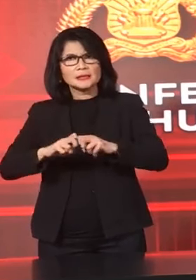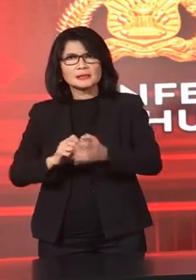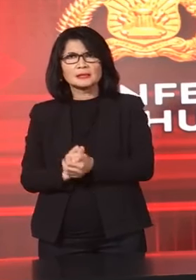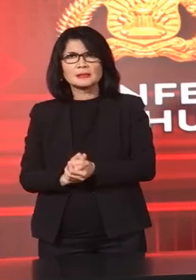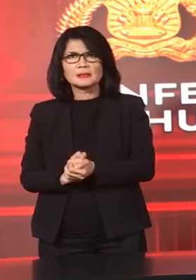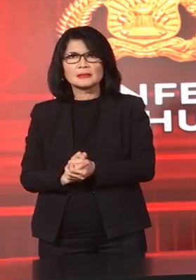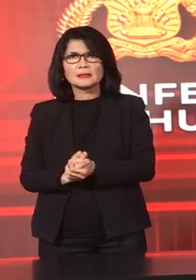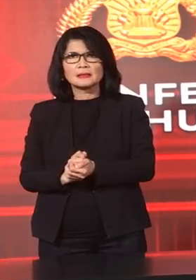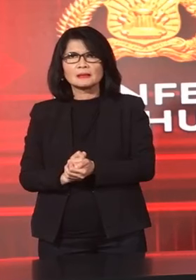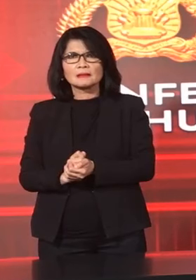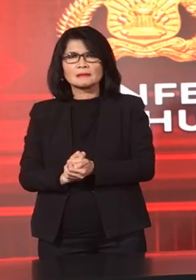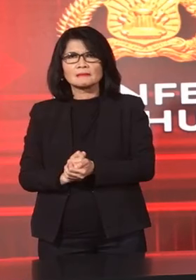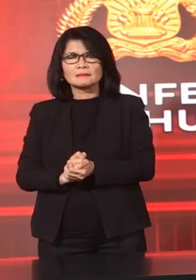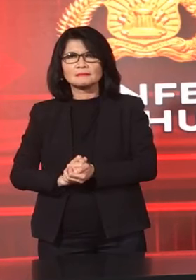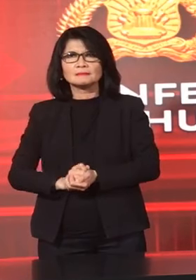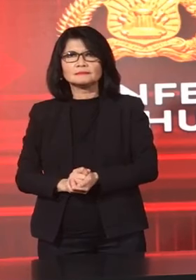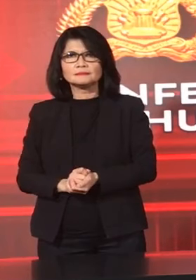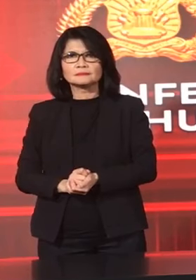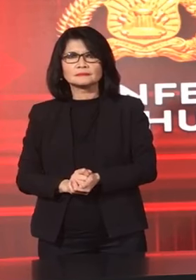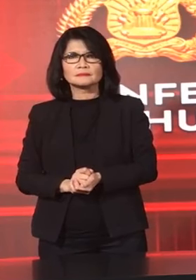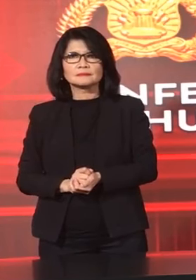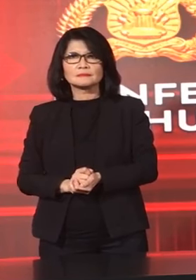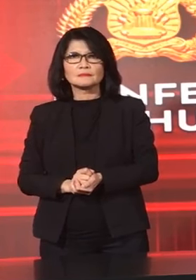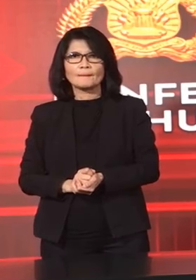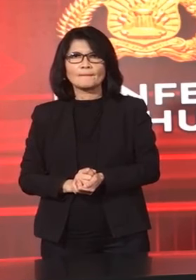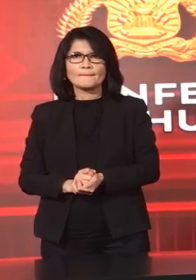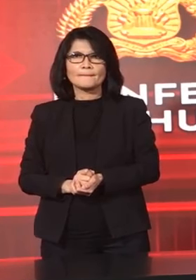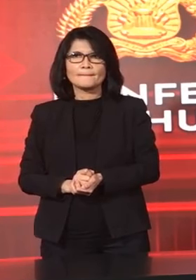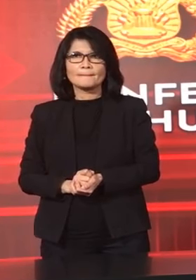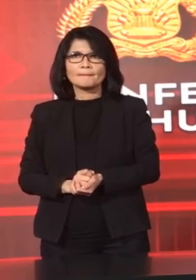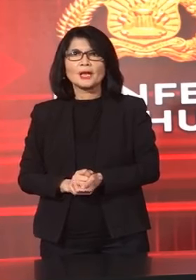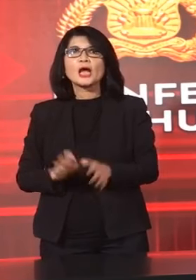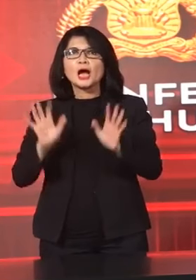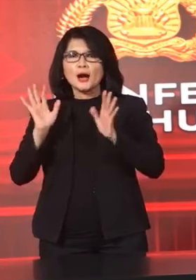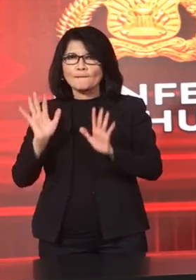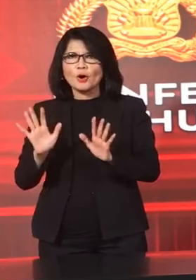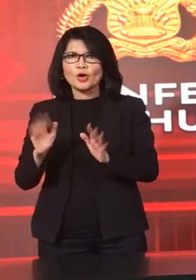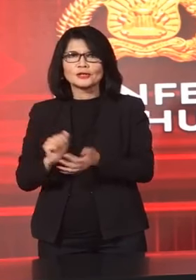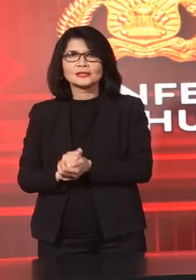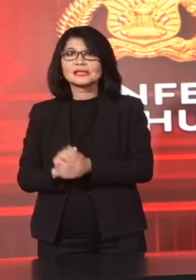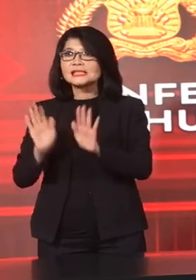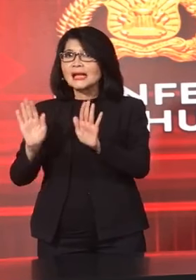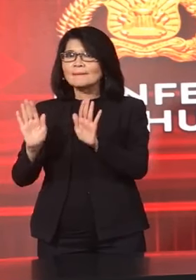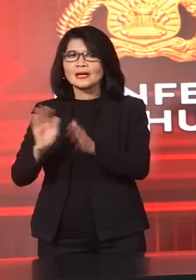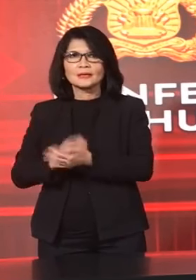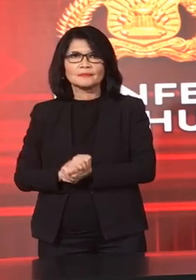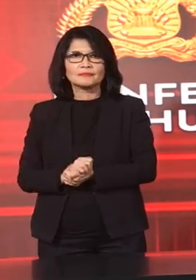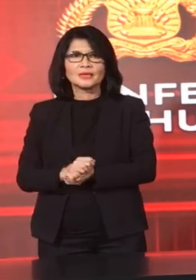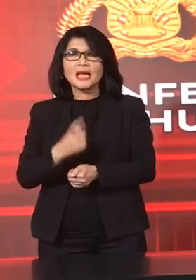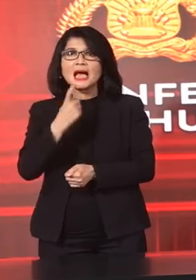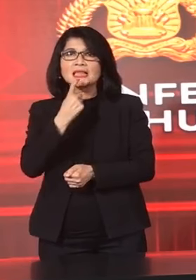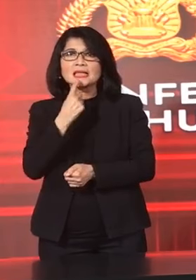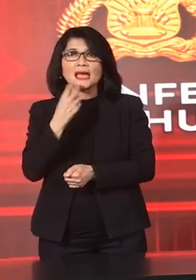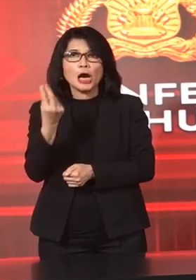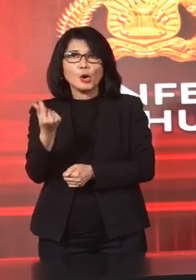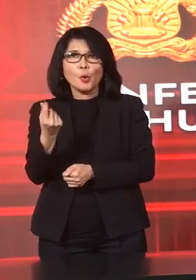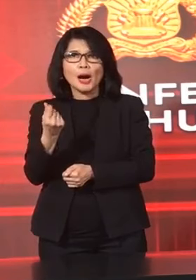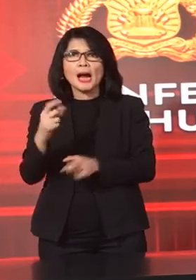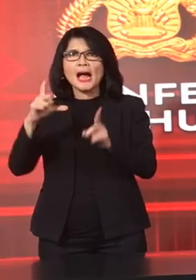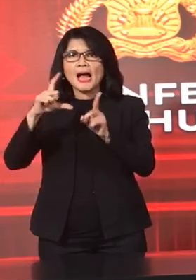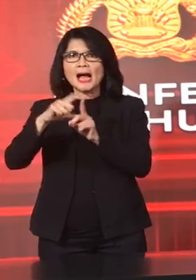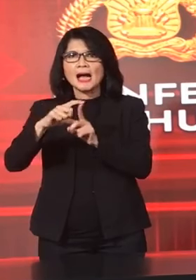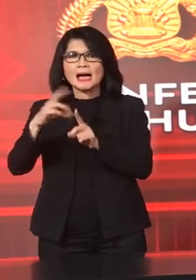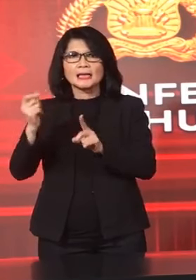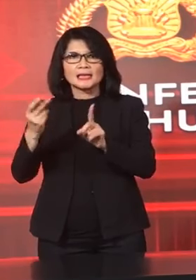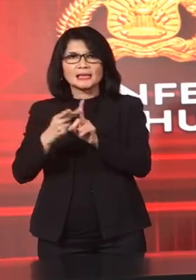Tindakan yang telah Dilakukan Ya Mohon bersabar saja Pak Sedikit Pak Terkait yang tadi Uang Dirham